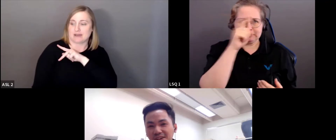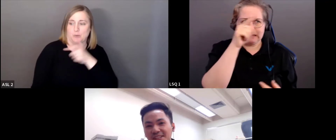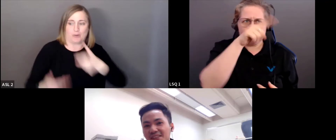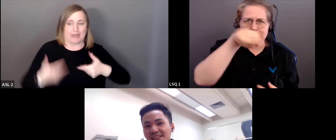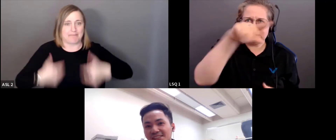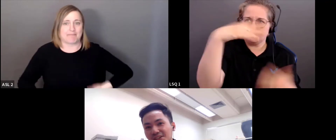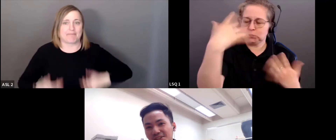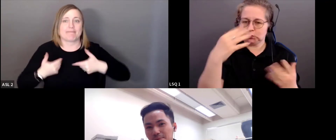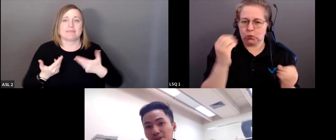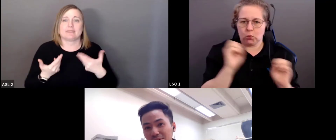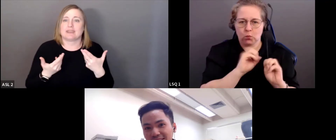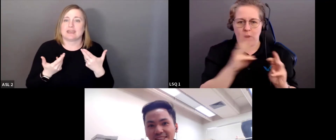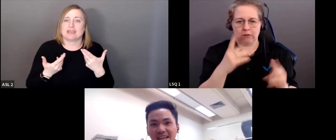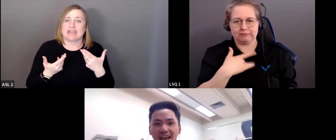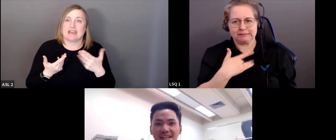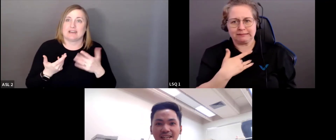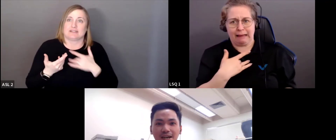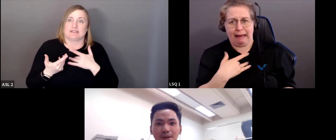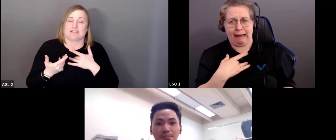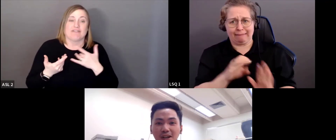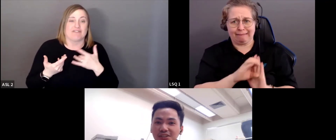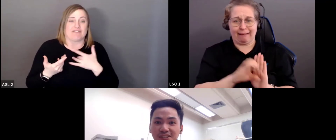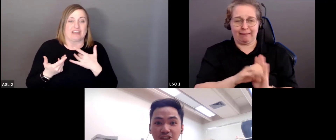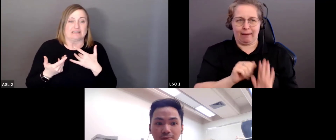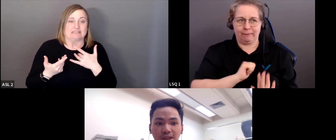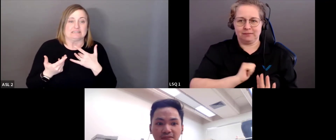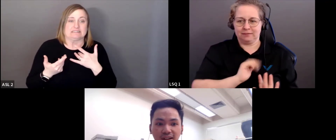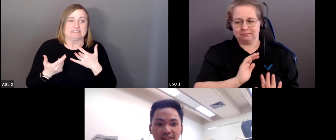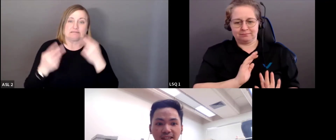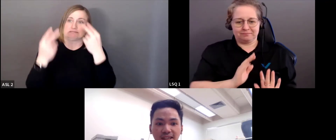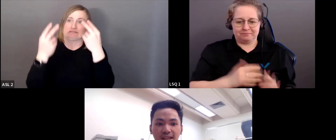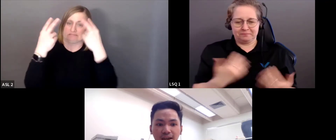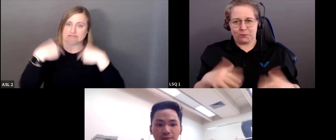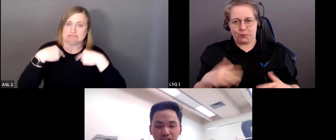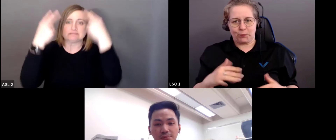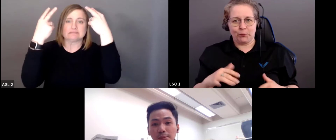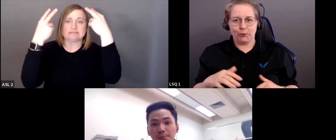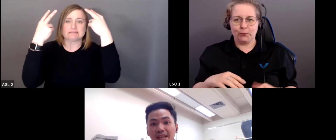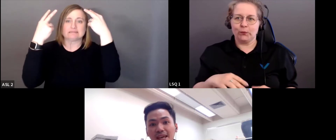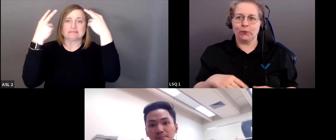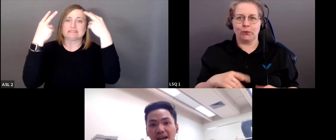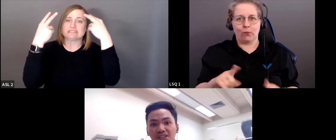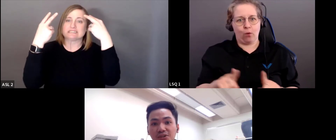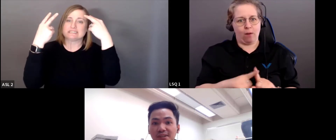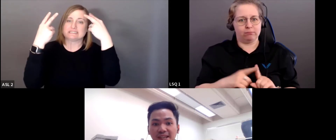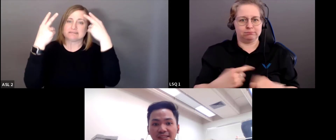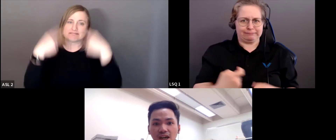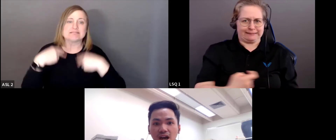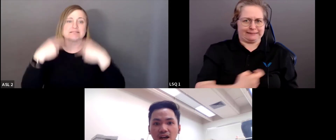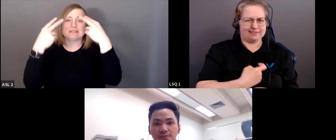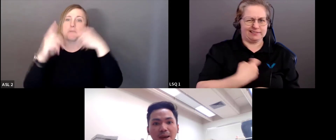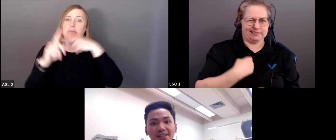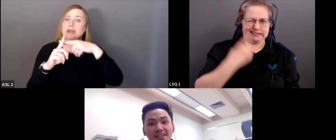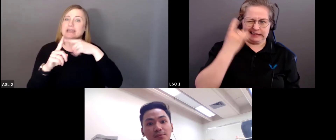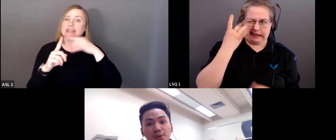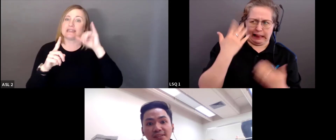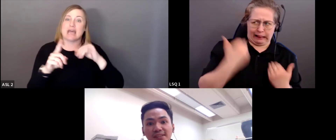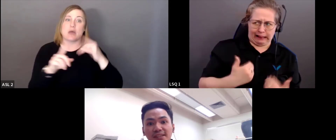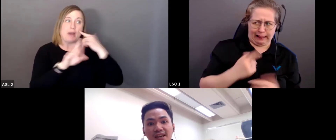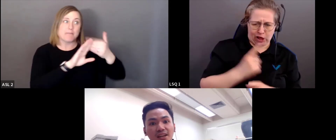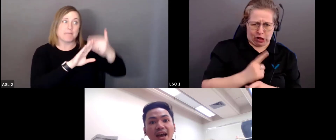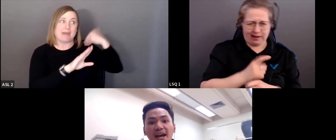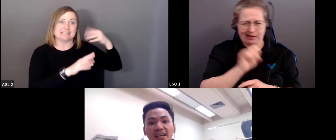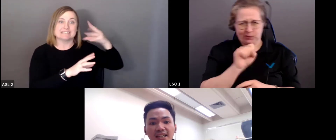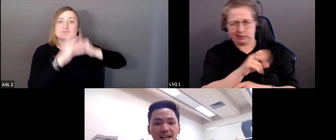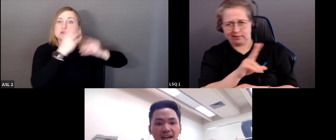compte tenu de ma personnalité, il y avait certainement une menace au niveau du stéréotype. Et j'avais l